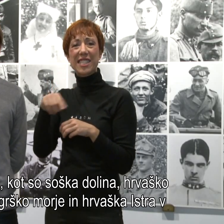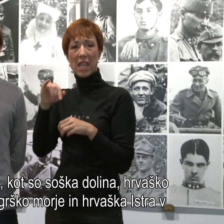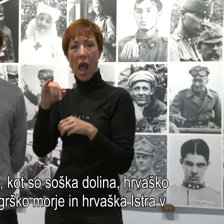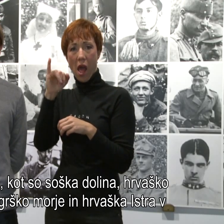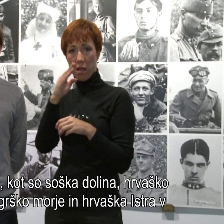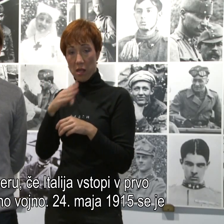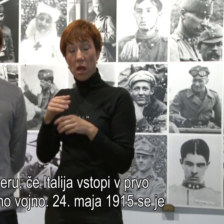vojno.